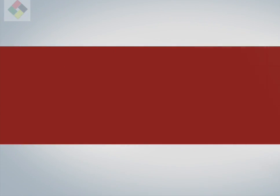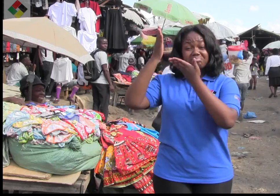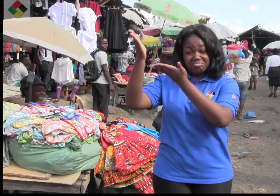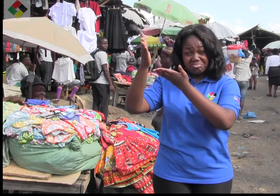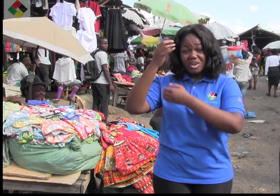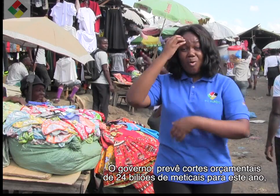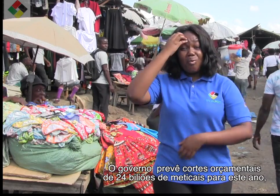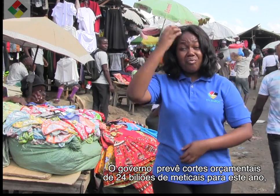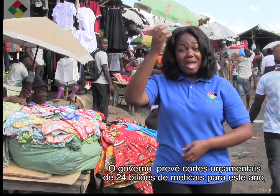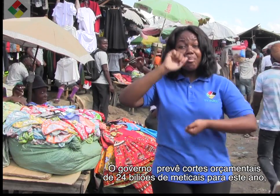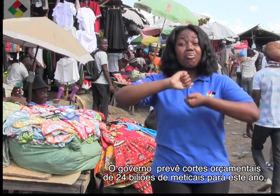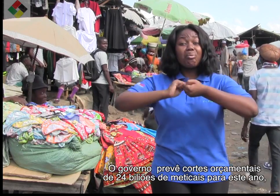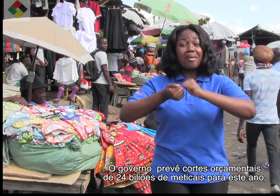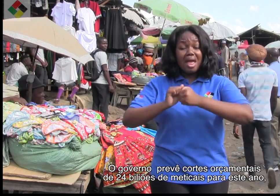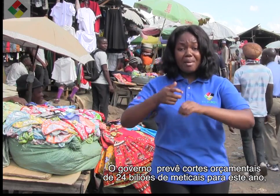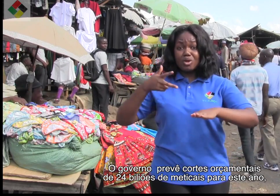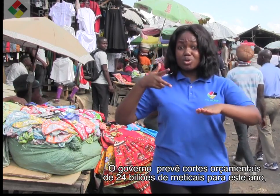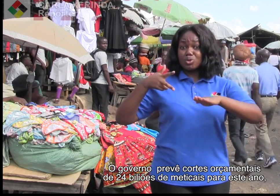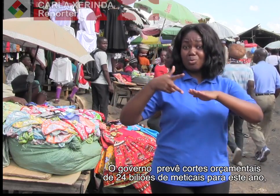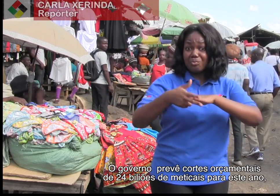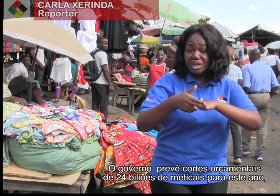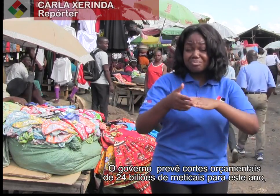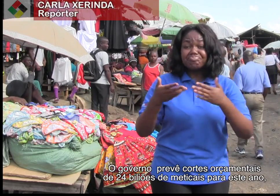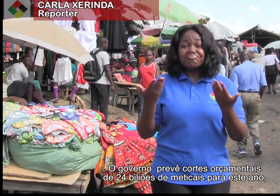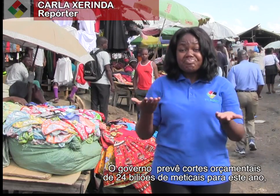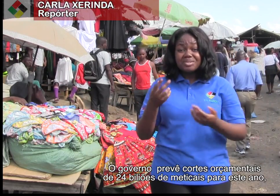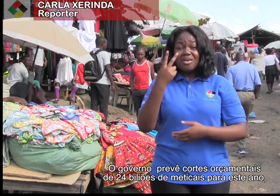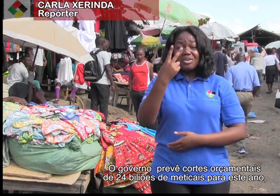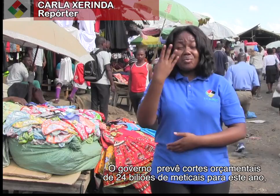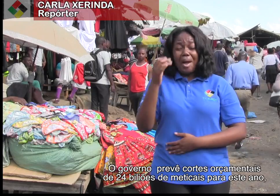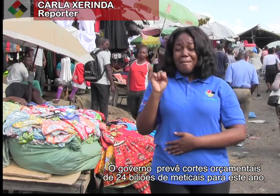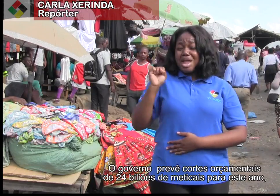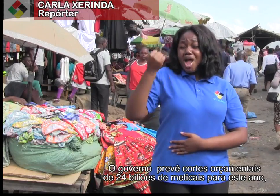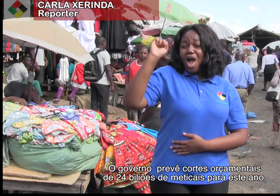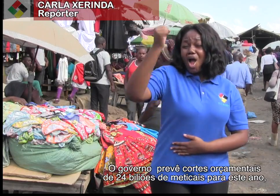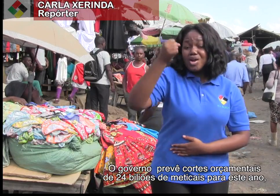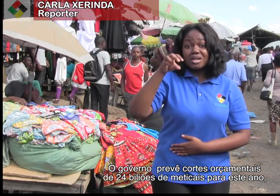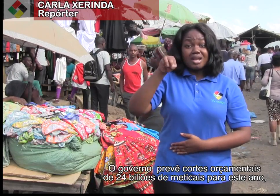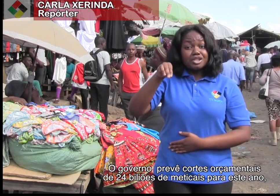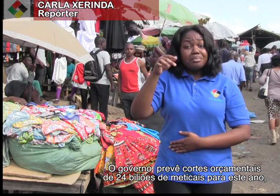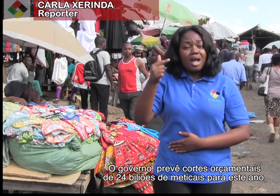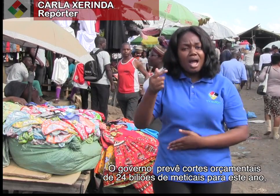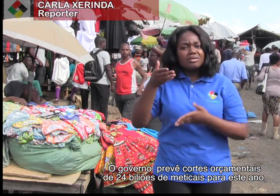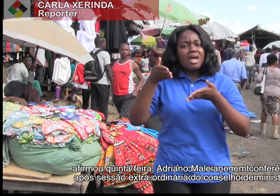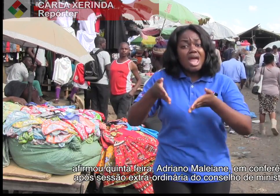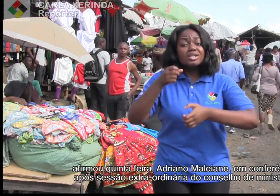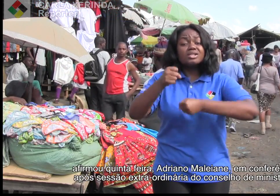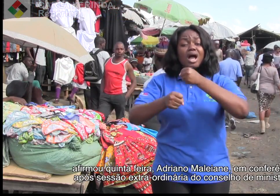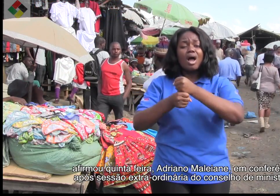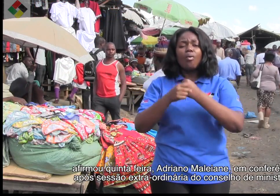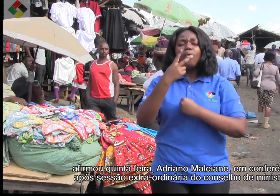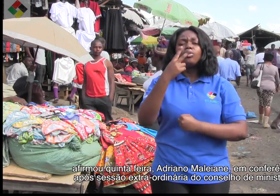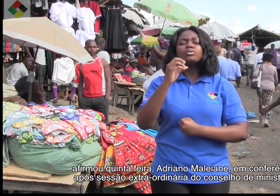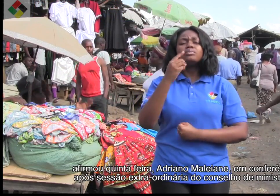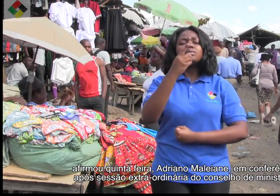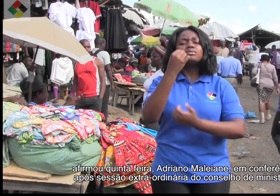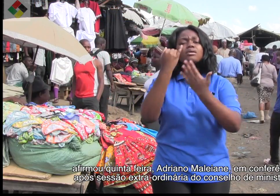O governo prevê cortes orçamentais de 24 bilhões de meticais para este ano, afirmou quinta-feira Adriano